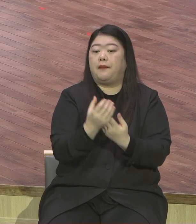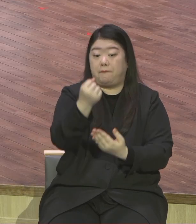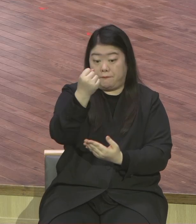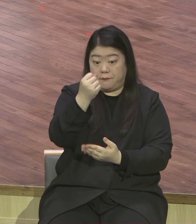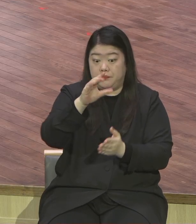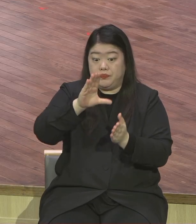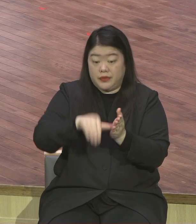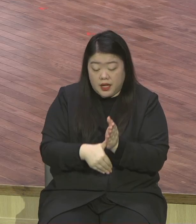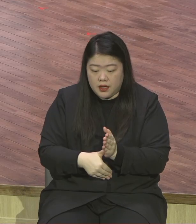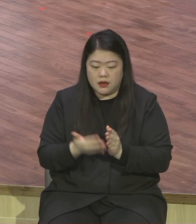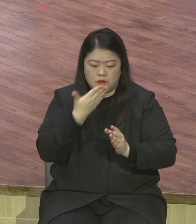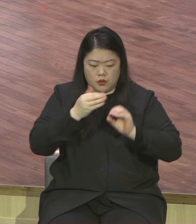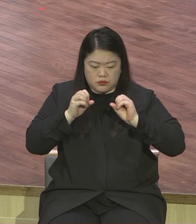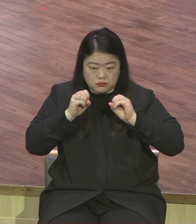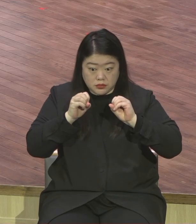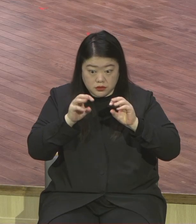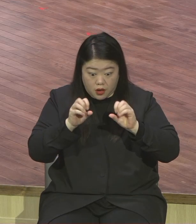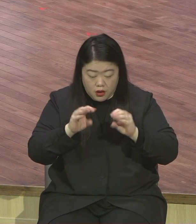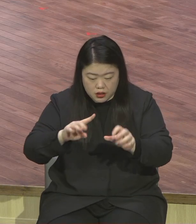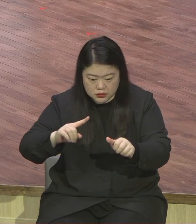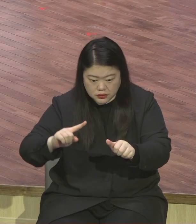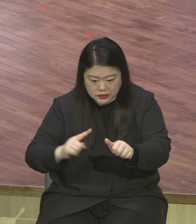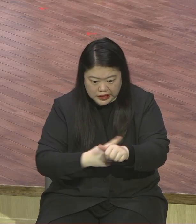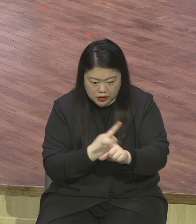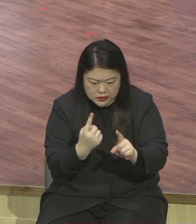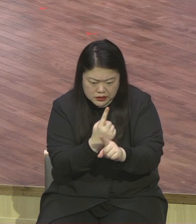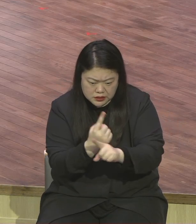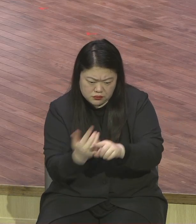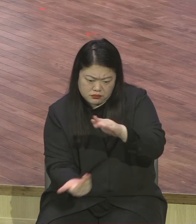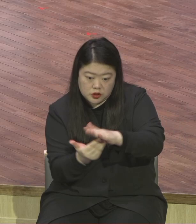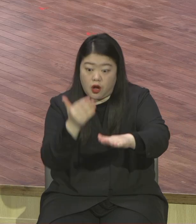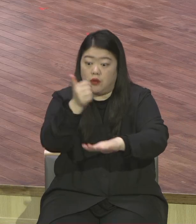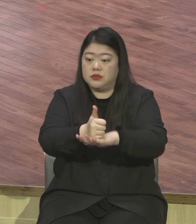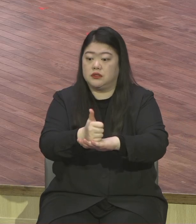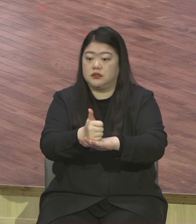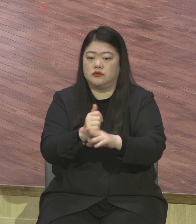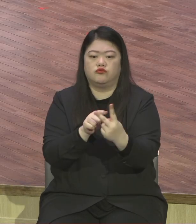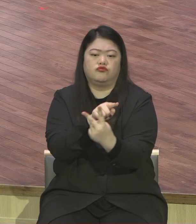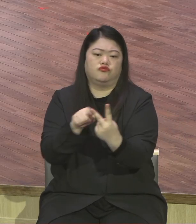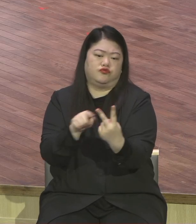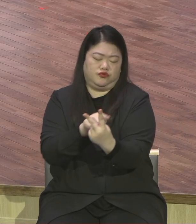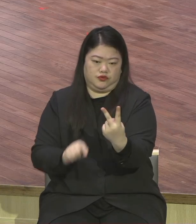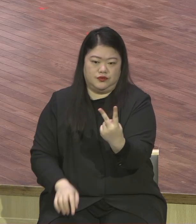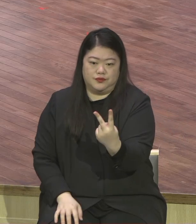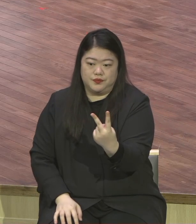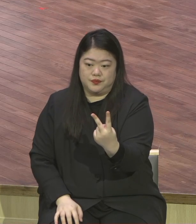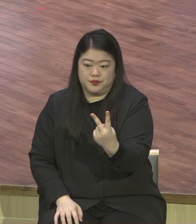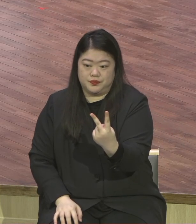은약 잡고 생명을 살리는 이 치우하는 자리가 하는 것이 스밋이다. 치우와 스밋.